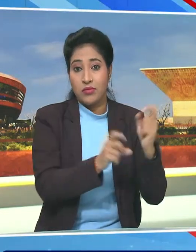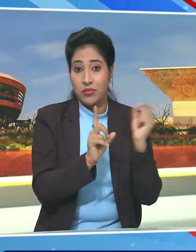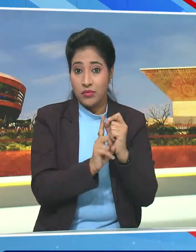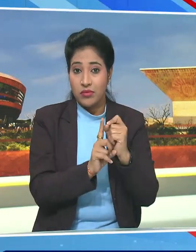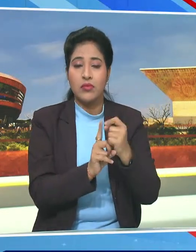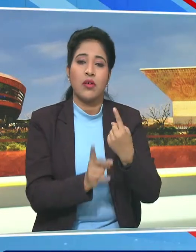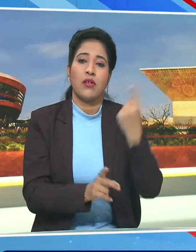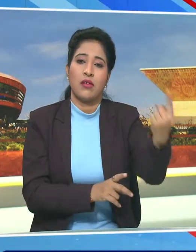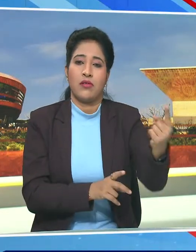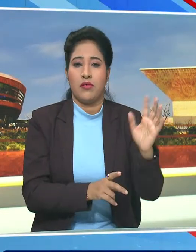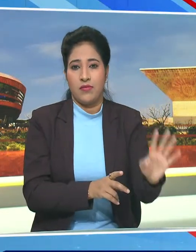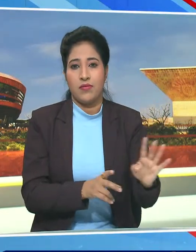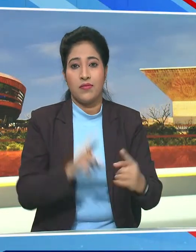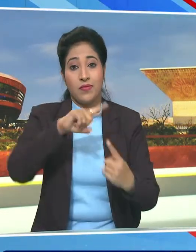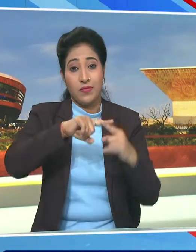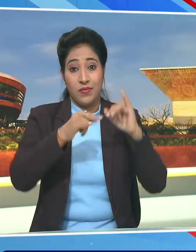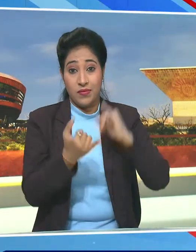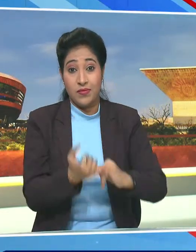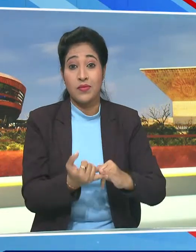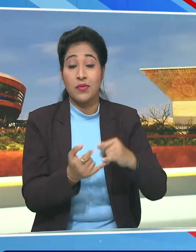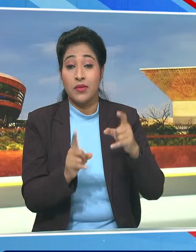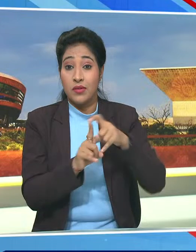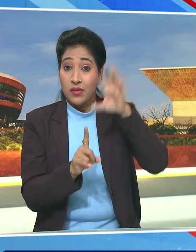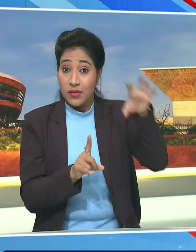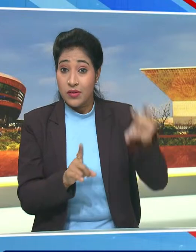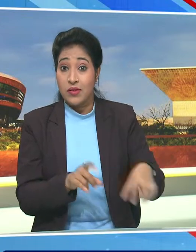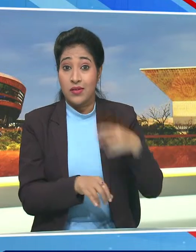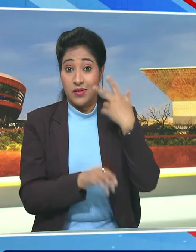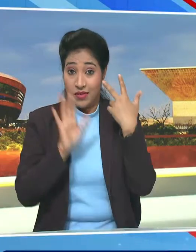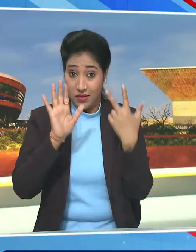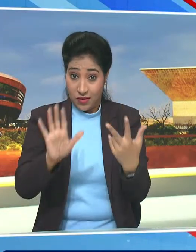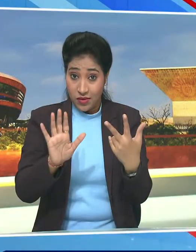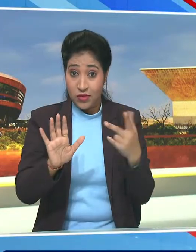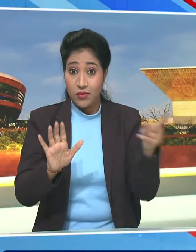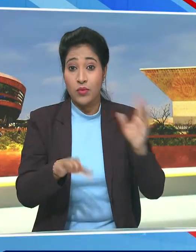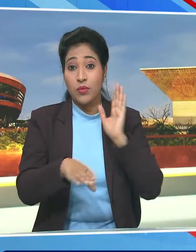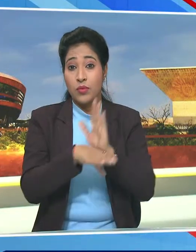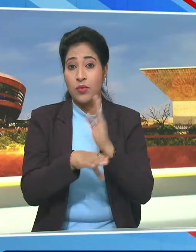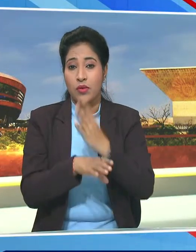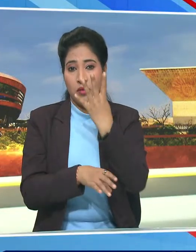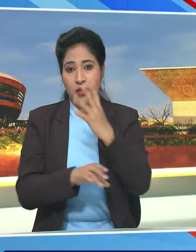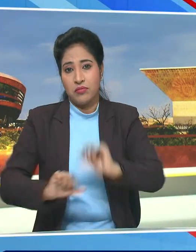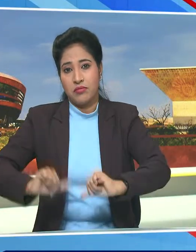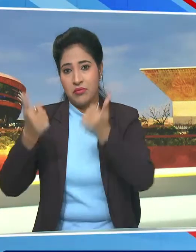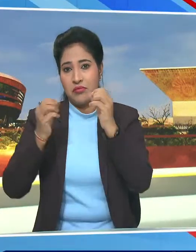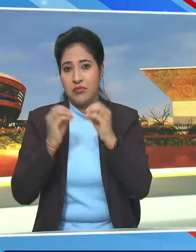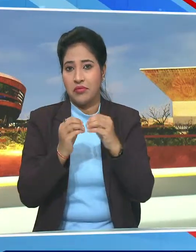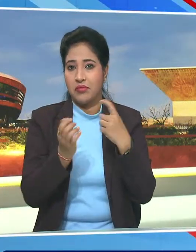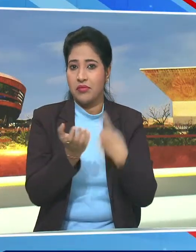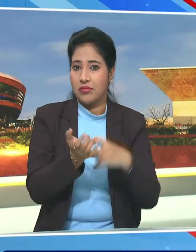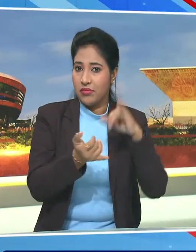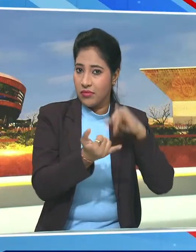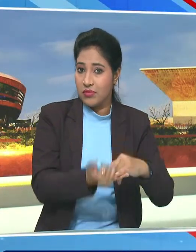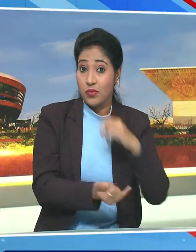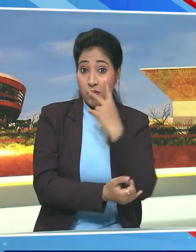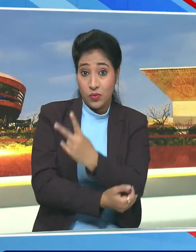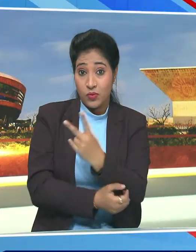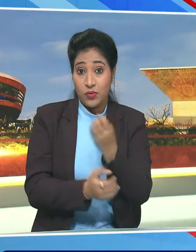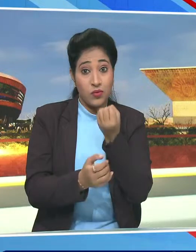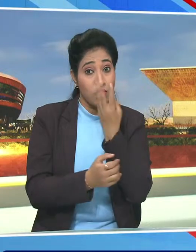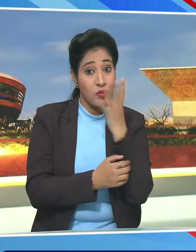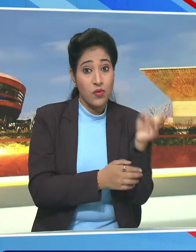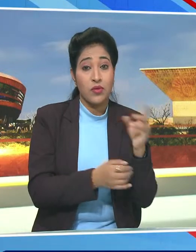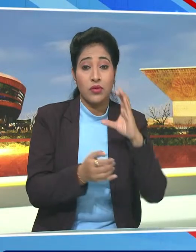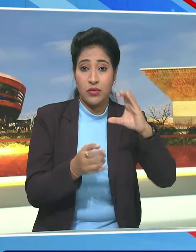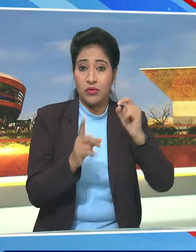तिलंगाना में आकांग्षी जिलो की आठ सीटों में से कॉंग्रेस ने चार, बियारेस ने दो और भाजबा